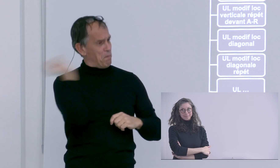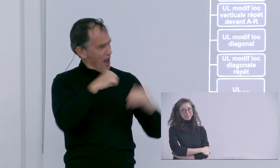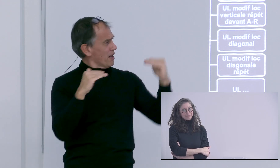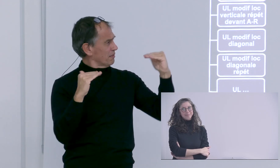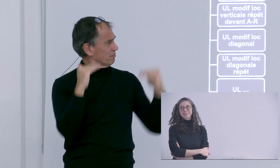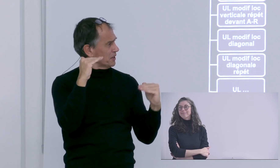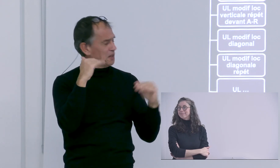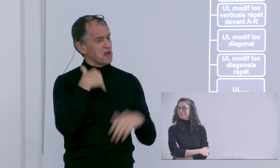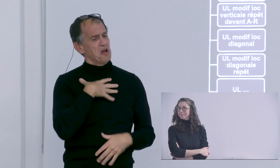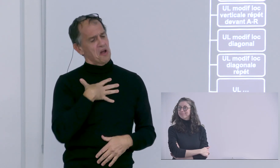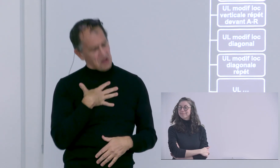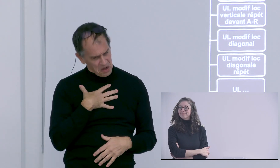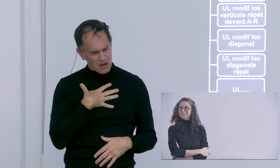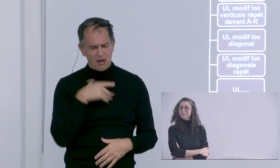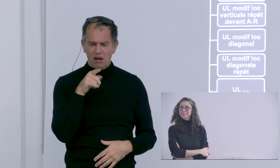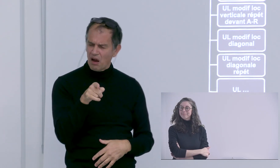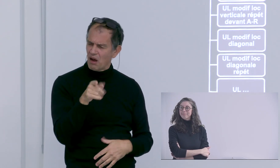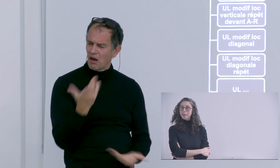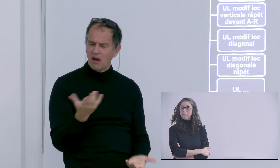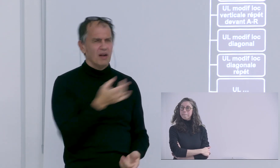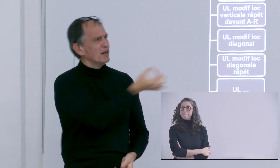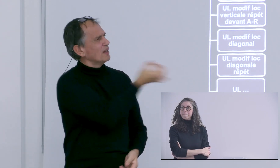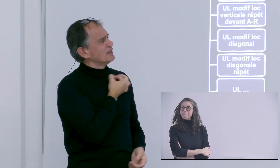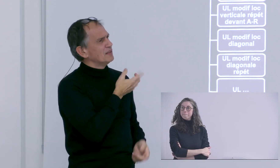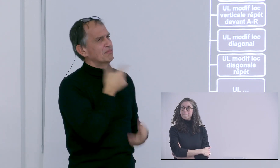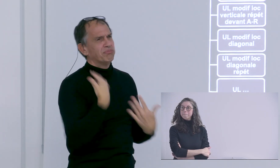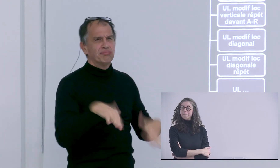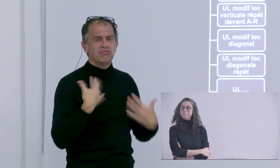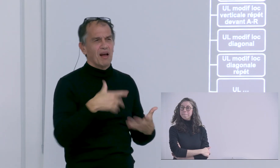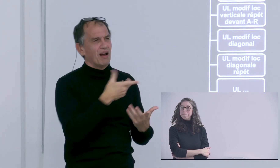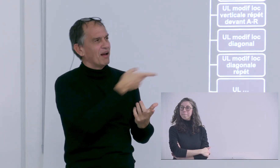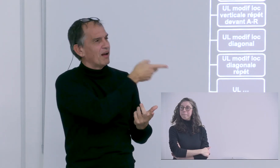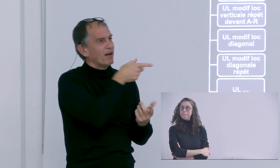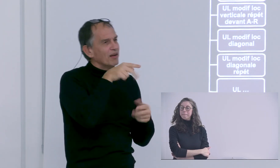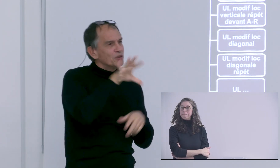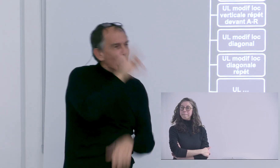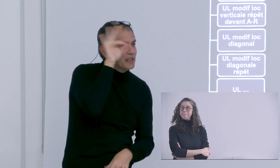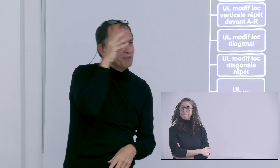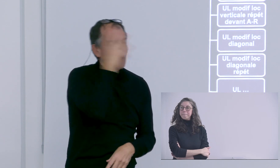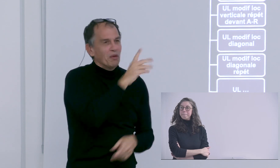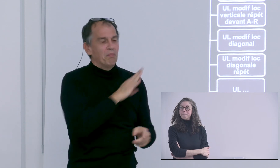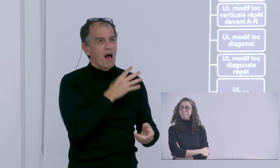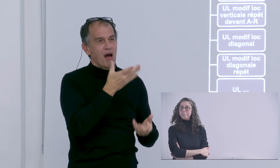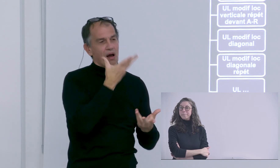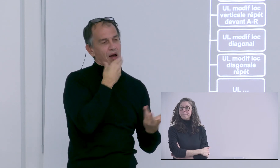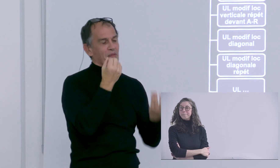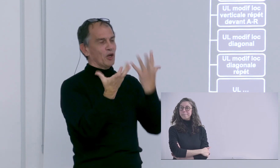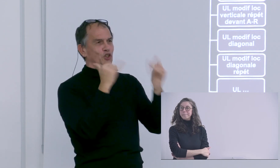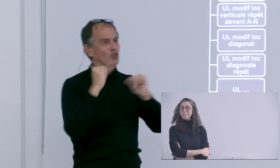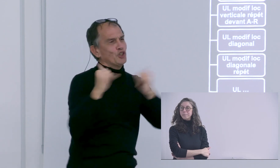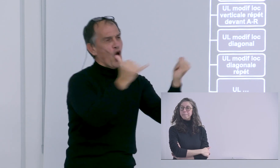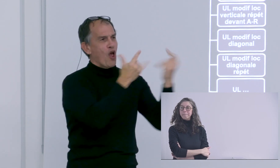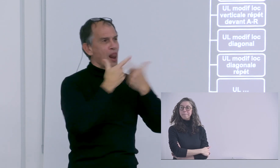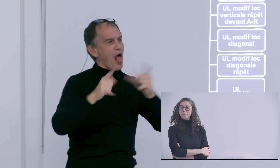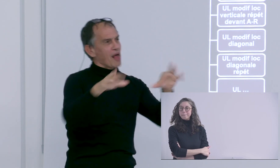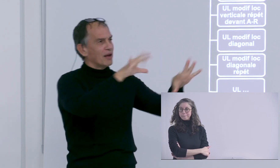je me suis dit peut-être que sur 150 du corpus général on va arriver à quelque chose de plus ou moins équivalent avec